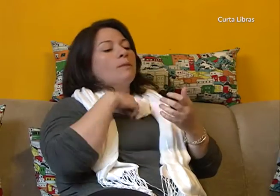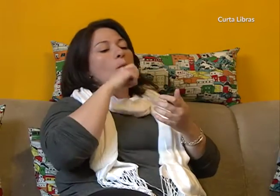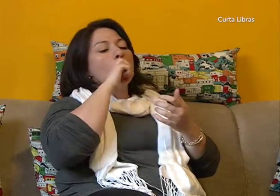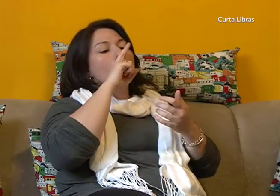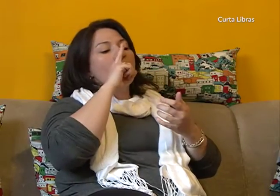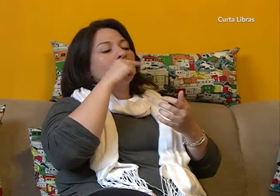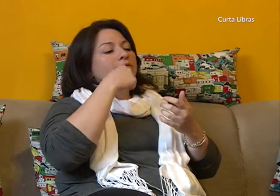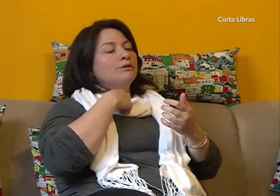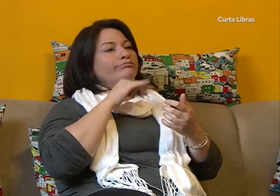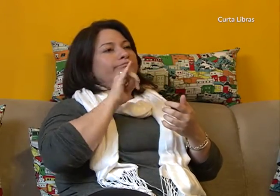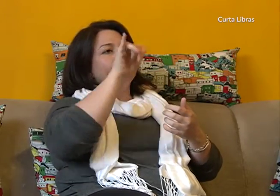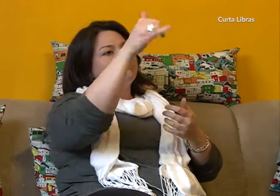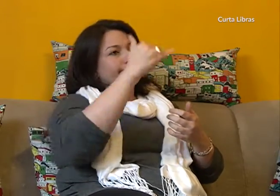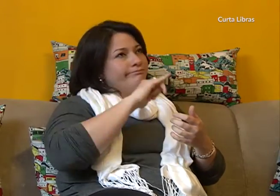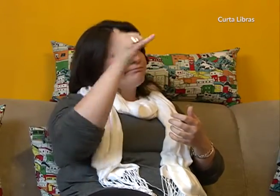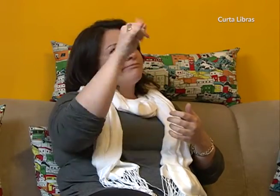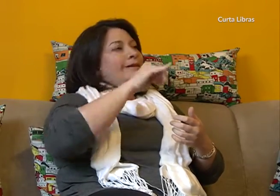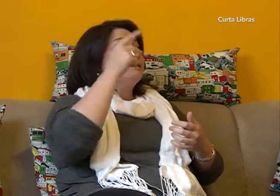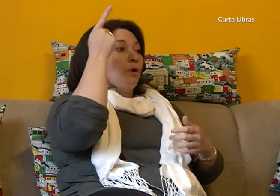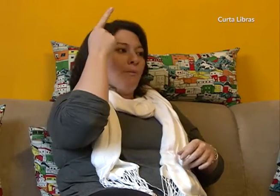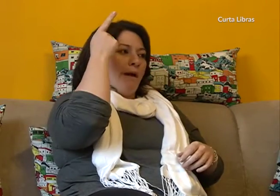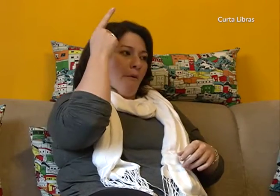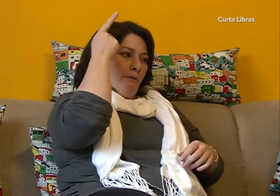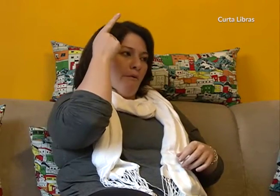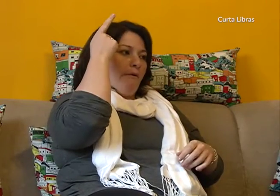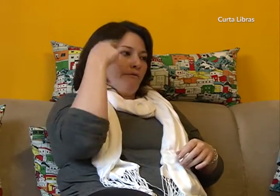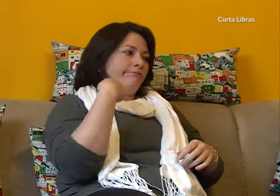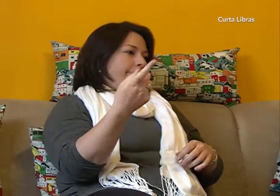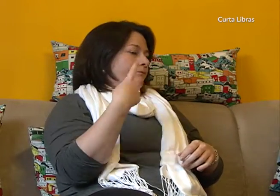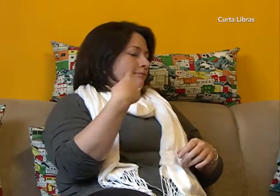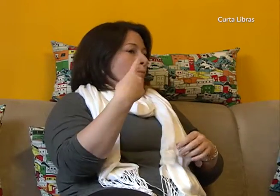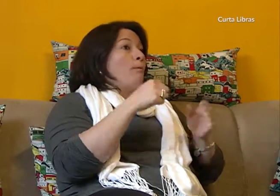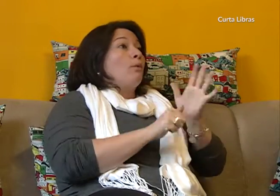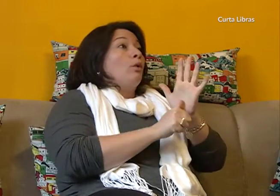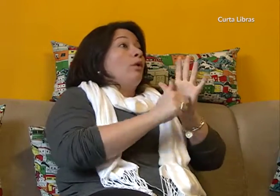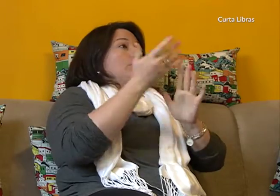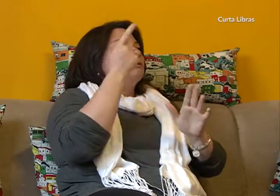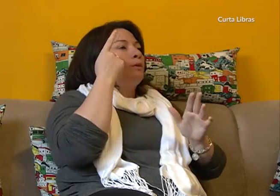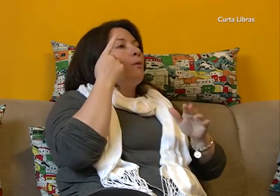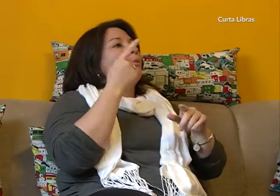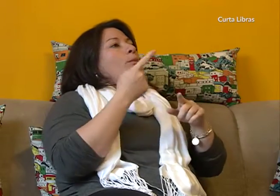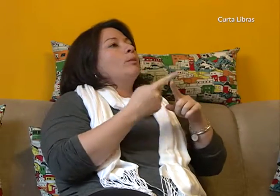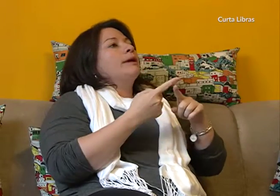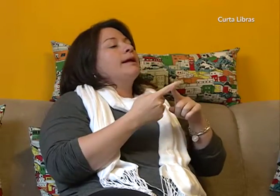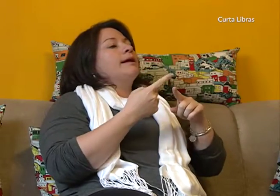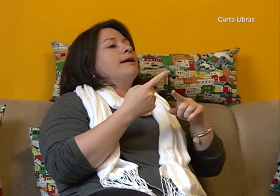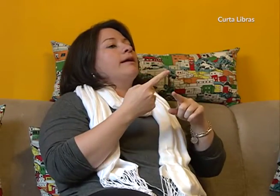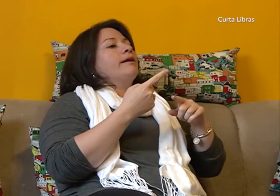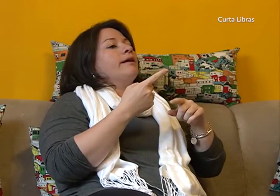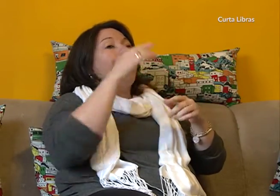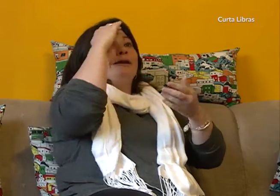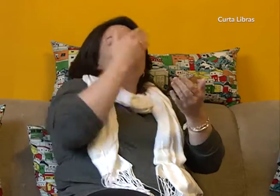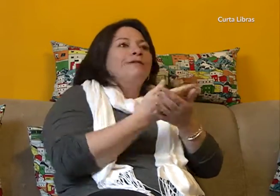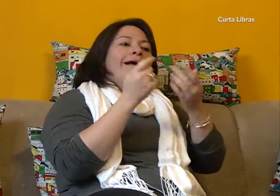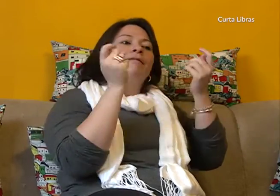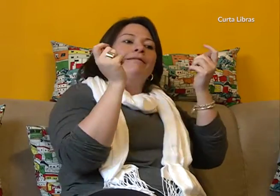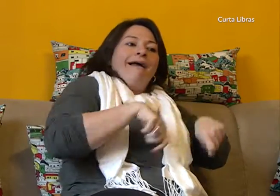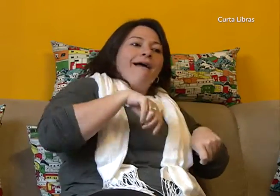Os meus pais viajaram comigo para São Paulo bastante, muitas vezes. Porque eles acreditavam que eu pudesse ouvir.